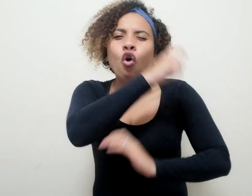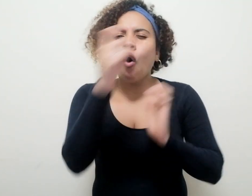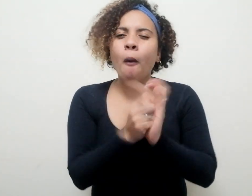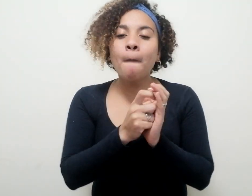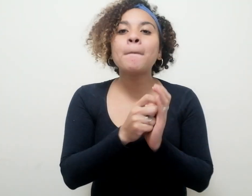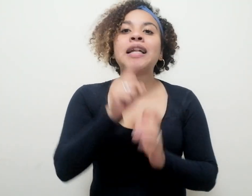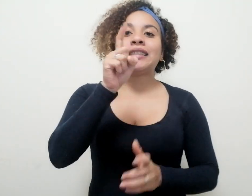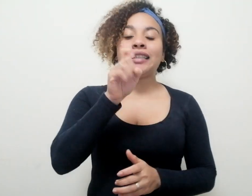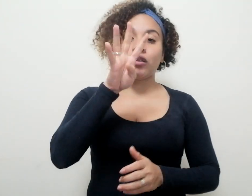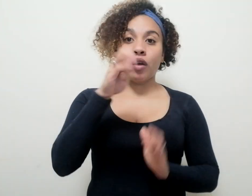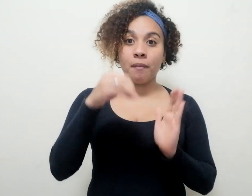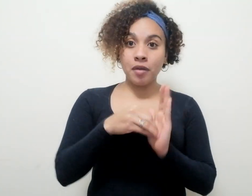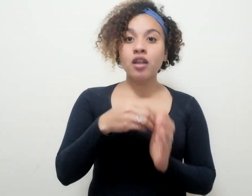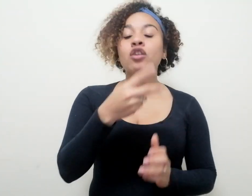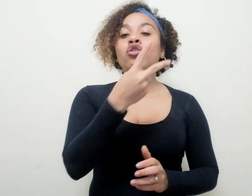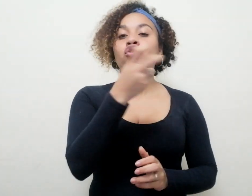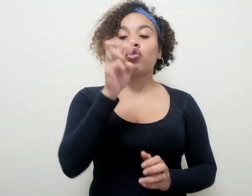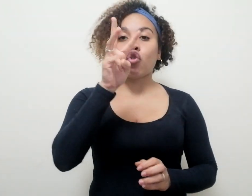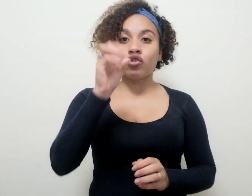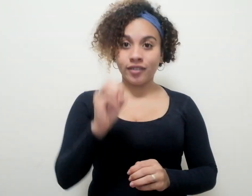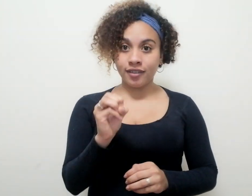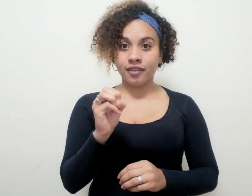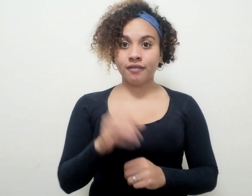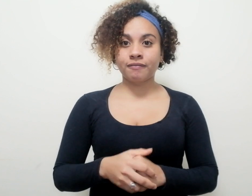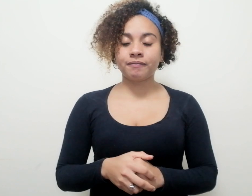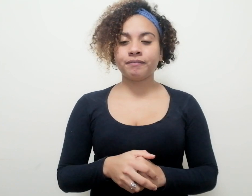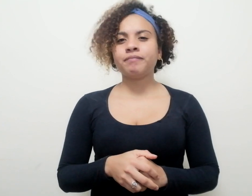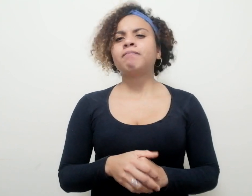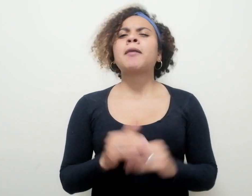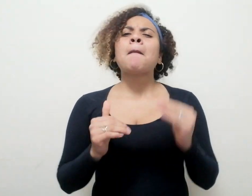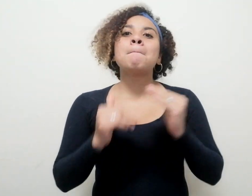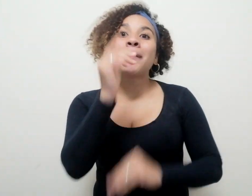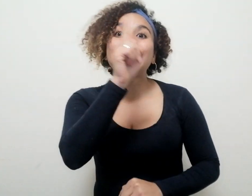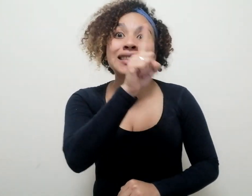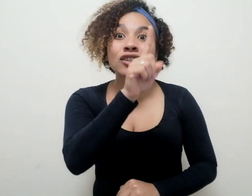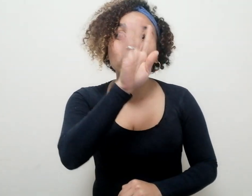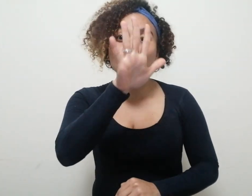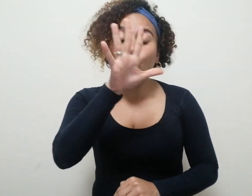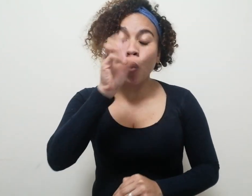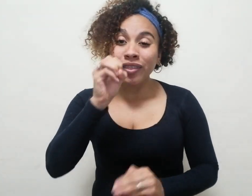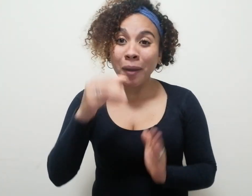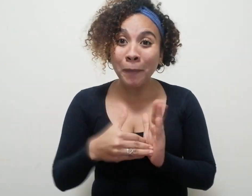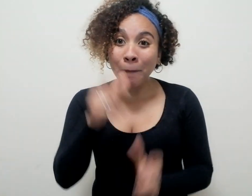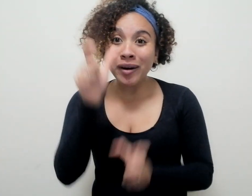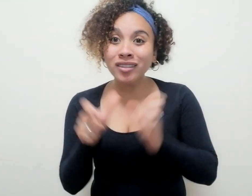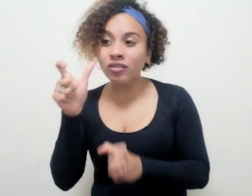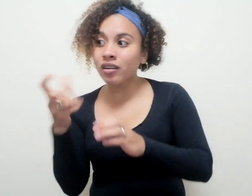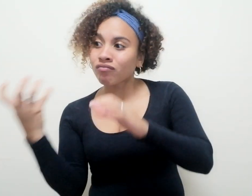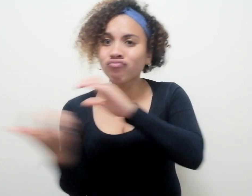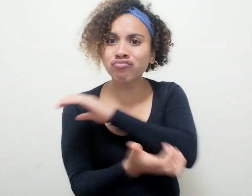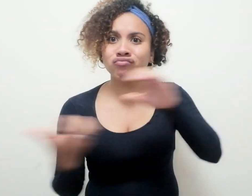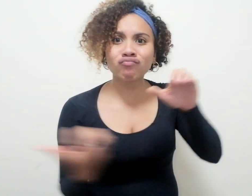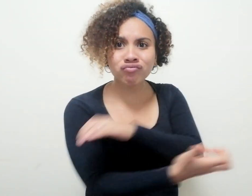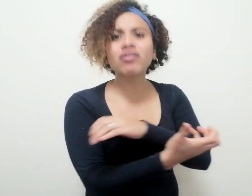en la negociación social lo latinoamericano, el miedo hunde. C.